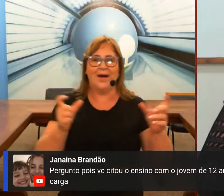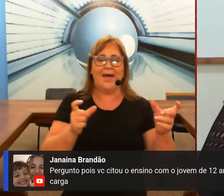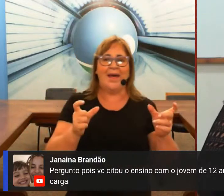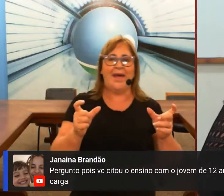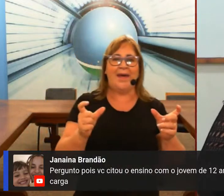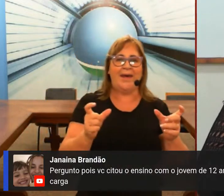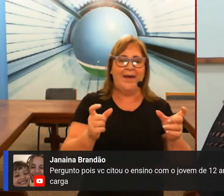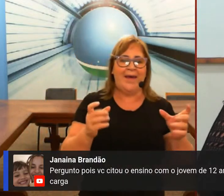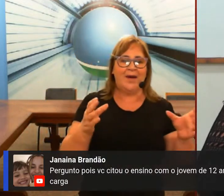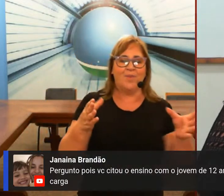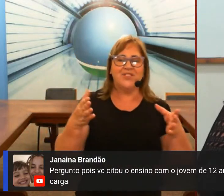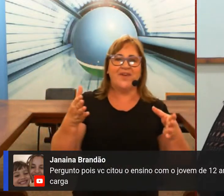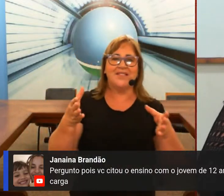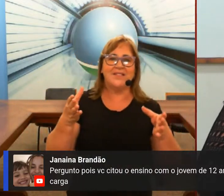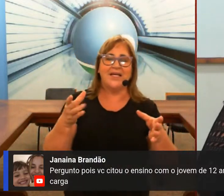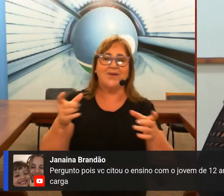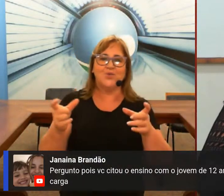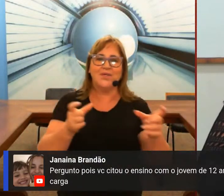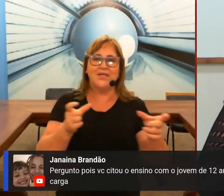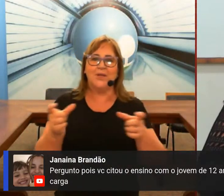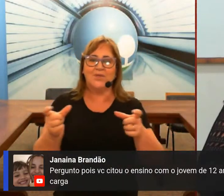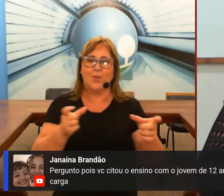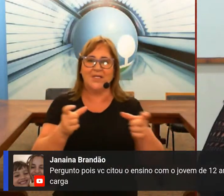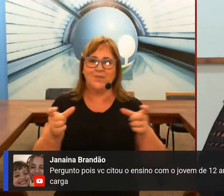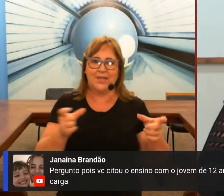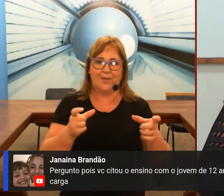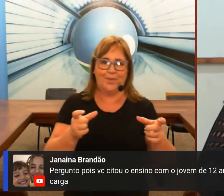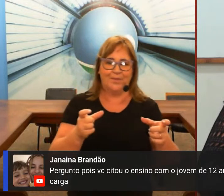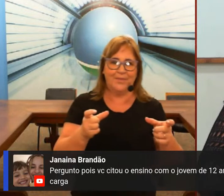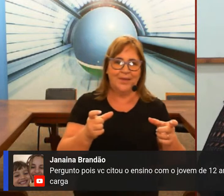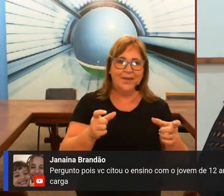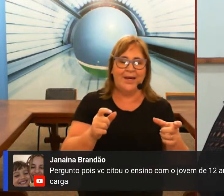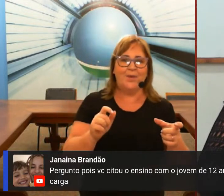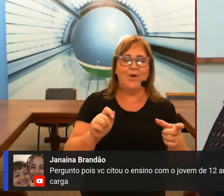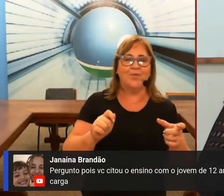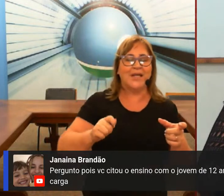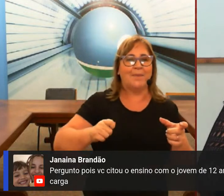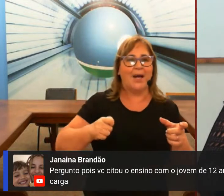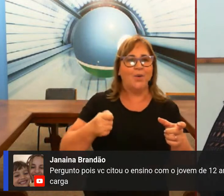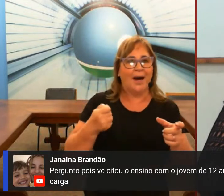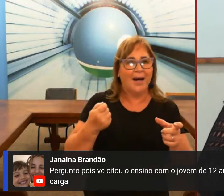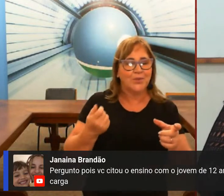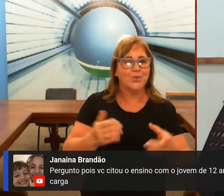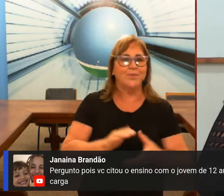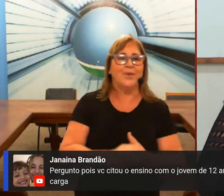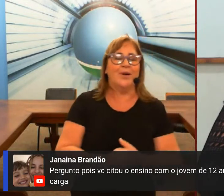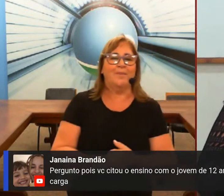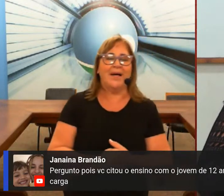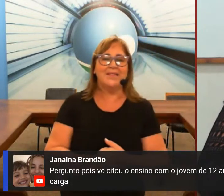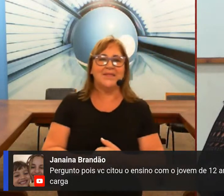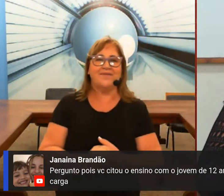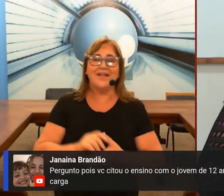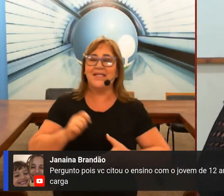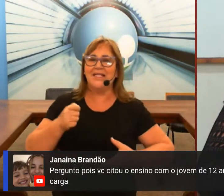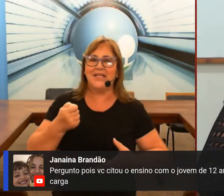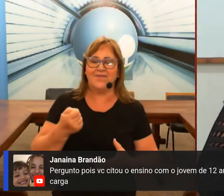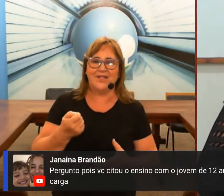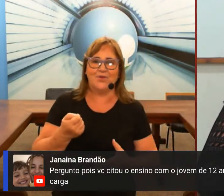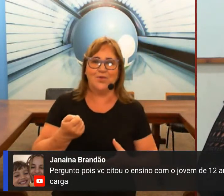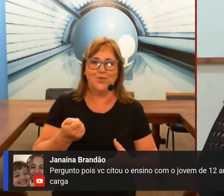é é como se estivesse inserindo as duas línguas ao mesmo tempo é um trabalho árduo mas que facilita a vida do